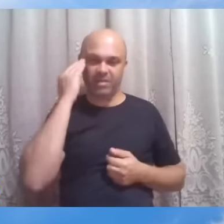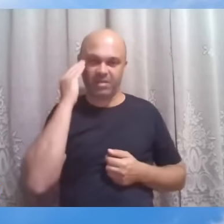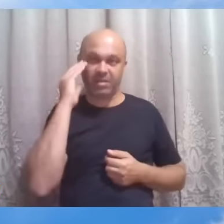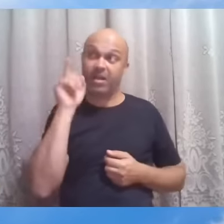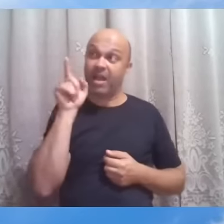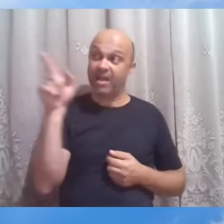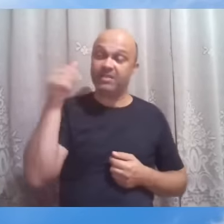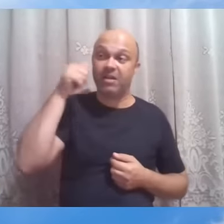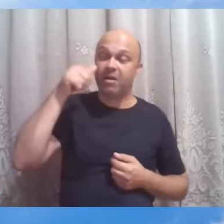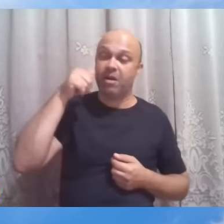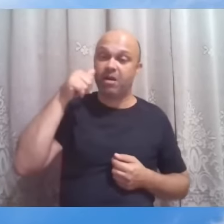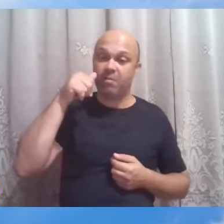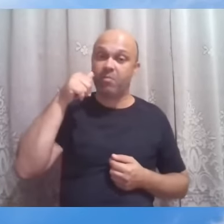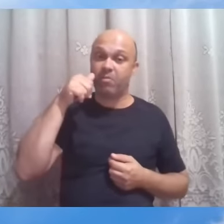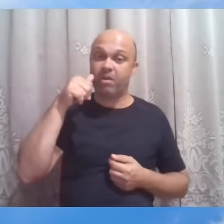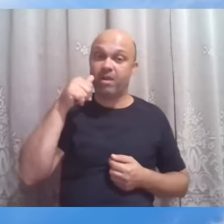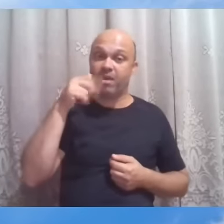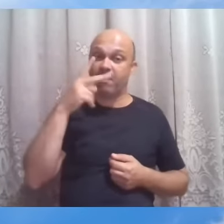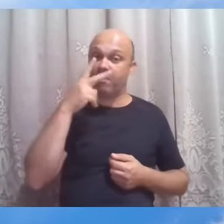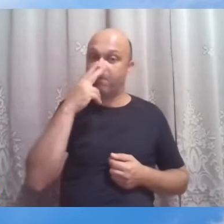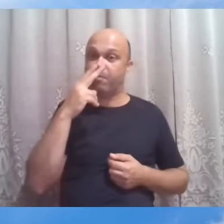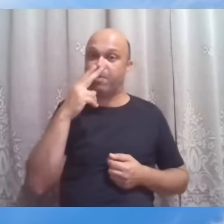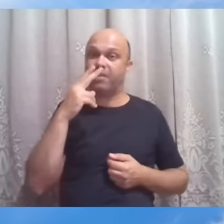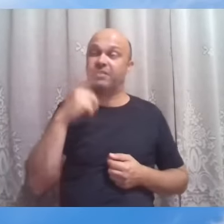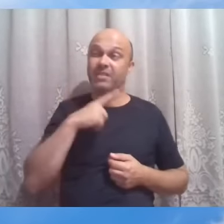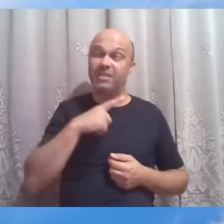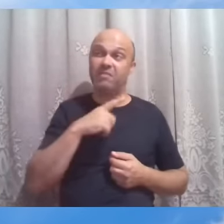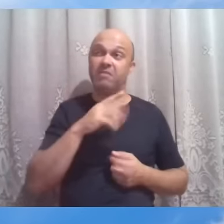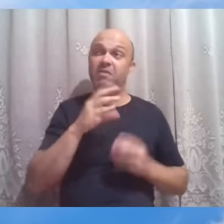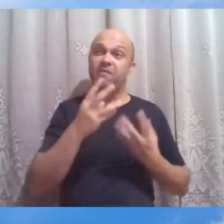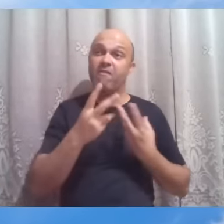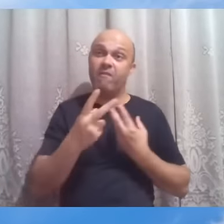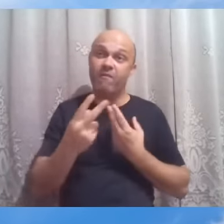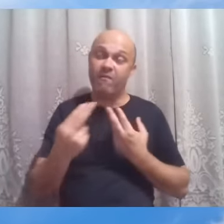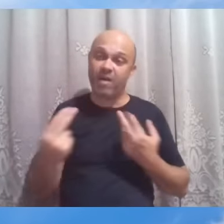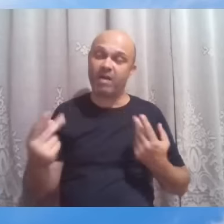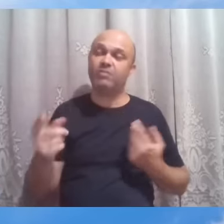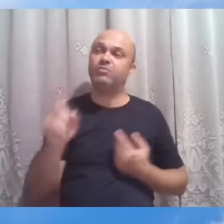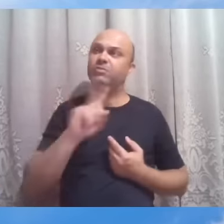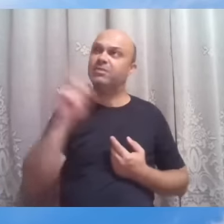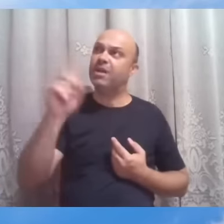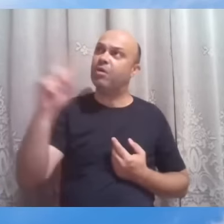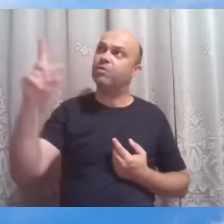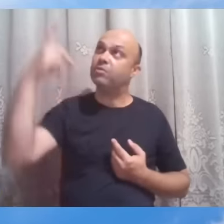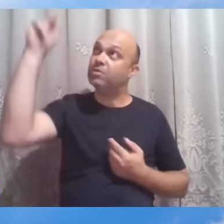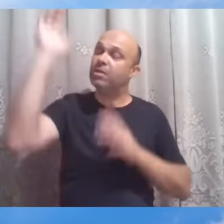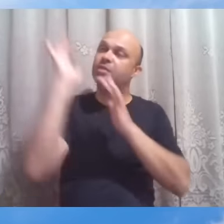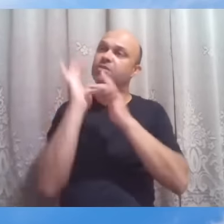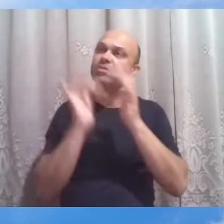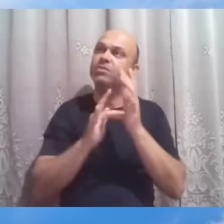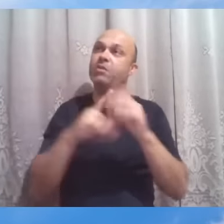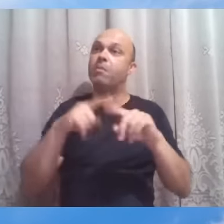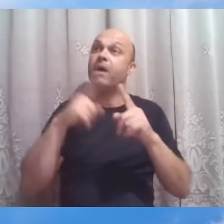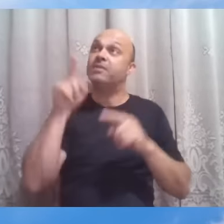aparentemente contou ali com alguns não de Jesus porque sequer ele voltava a ser para ela mas desses não